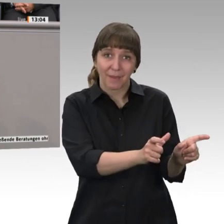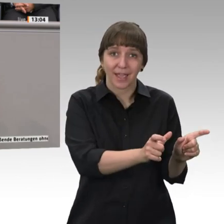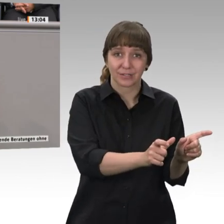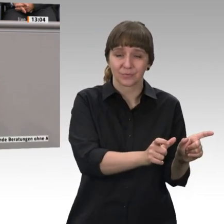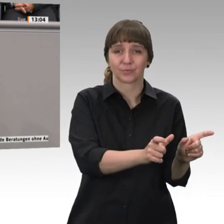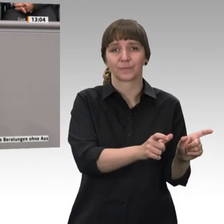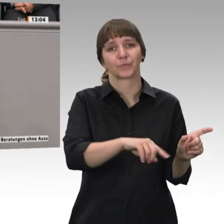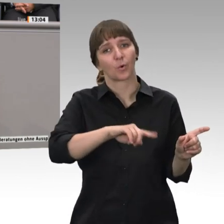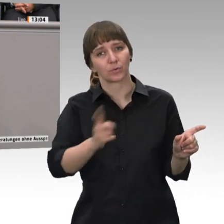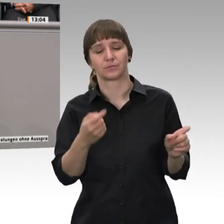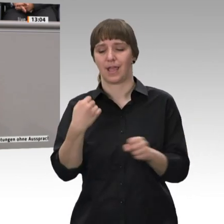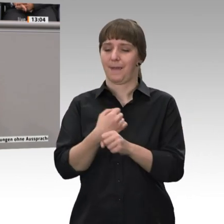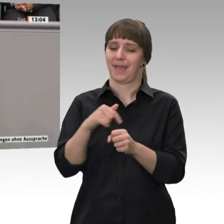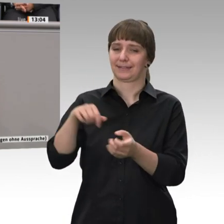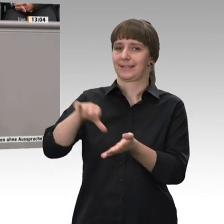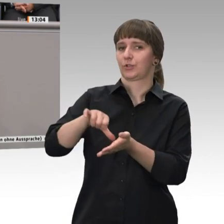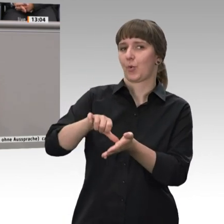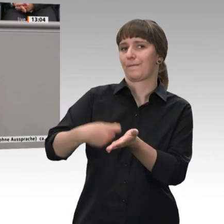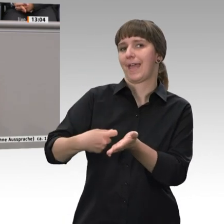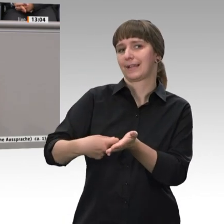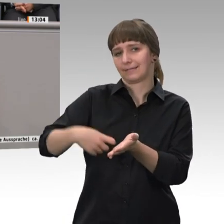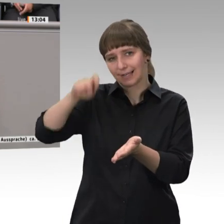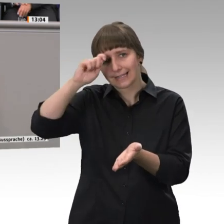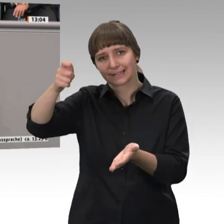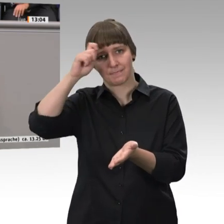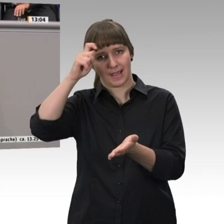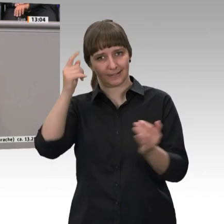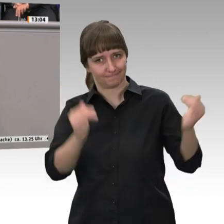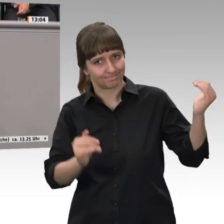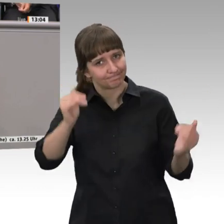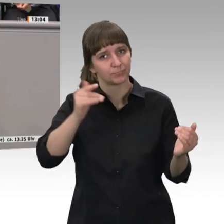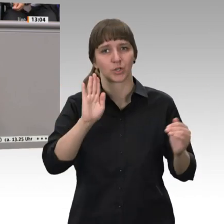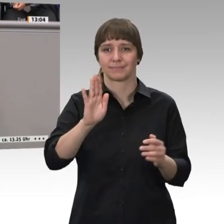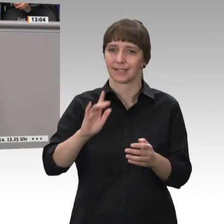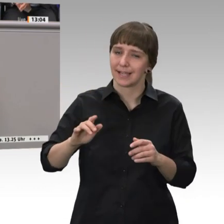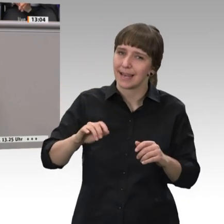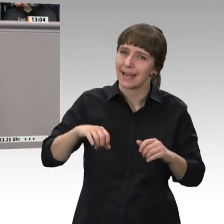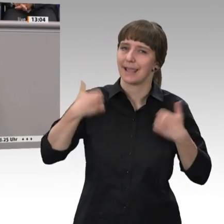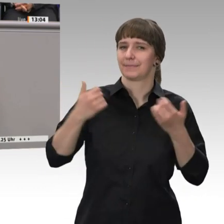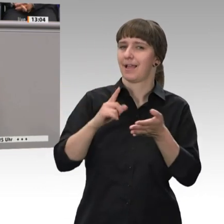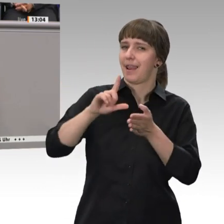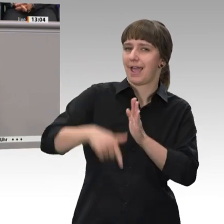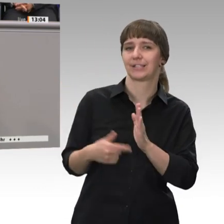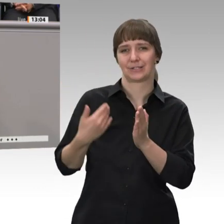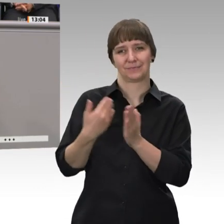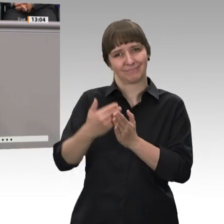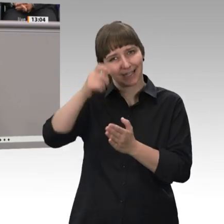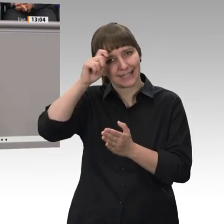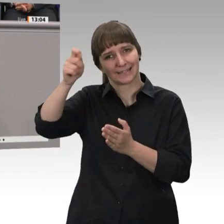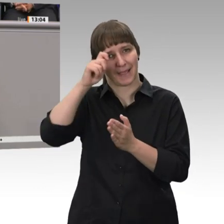Zentrum stehend einem Respekt vor Lebensleistung ist. Für uns ist ganz